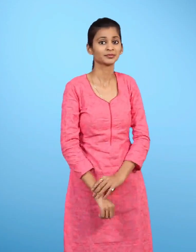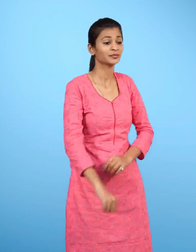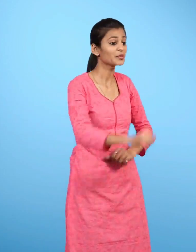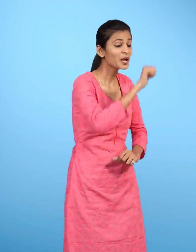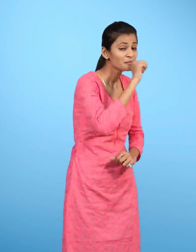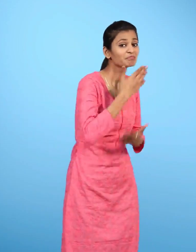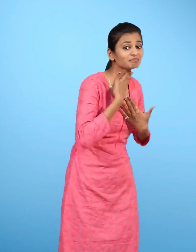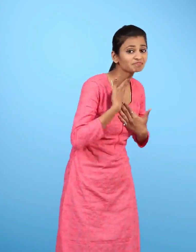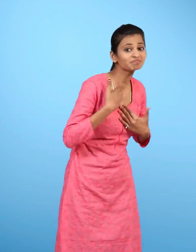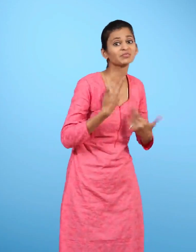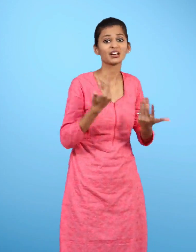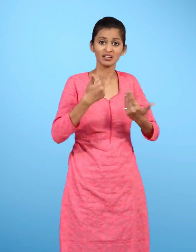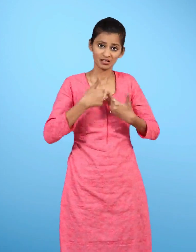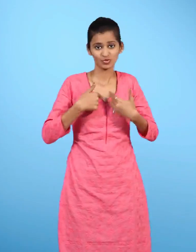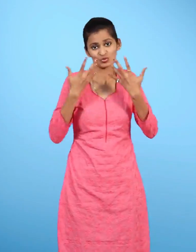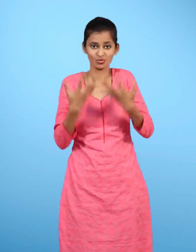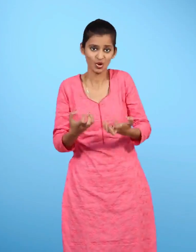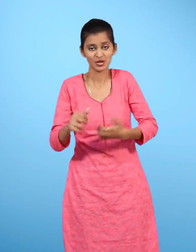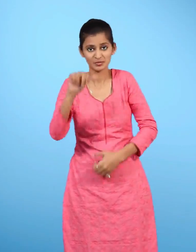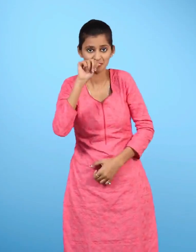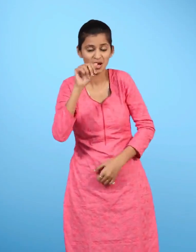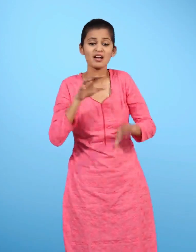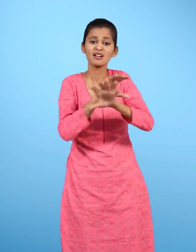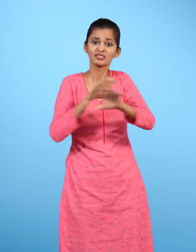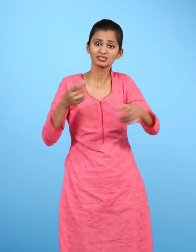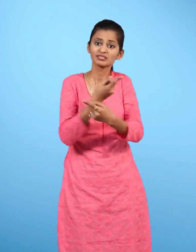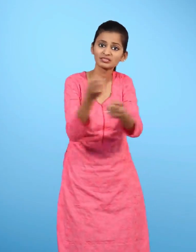पानी की जरूरत हमें भी है और जानवरों को भी